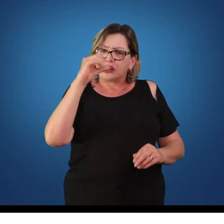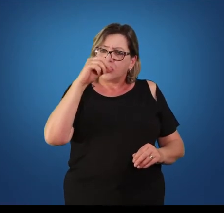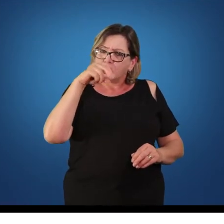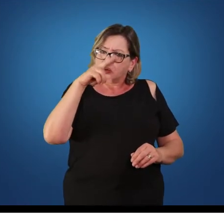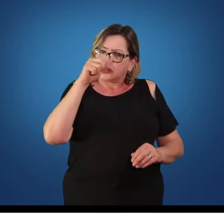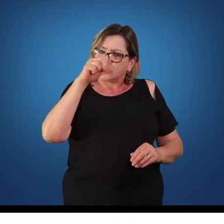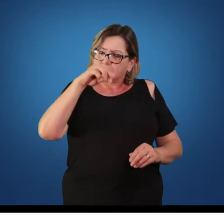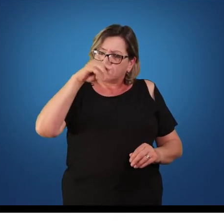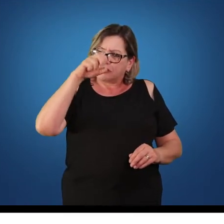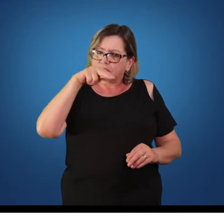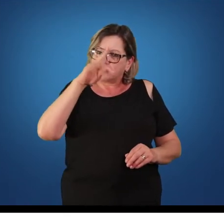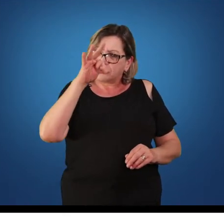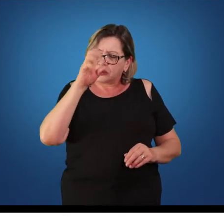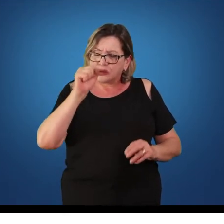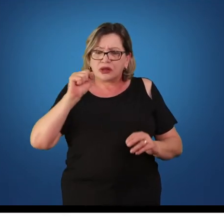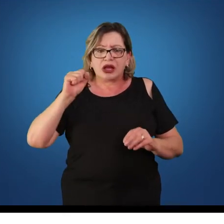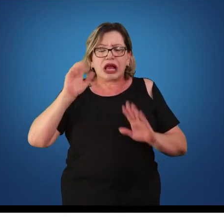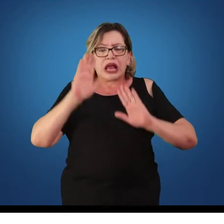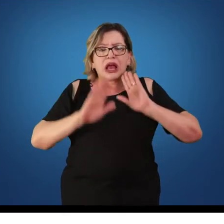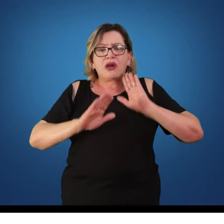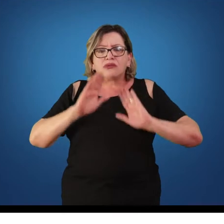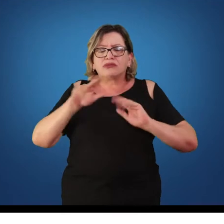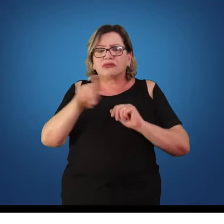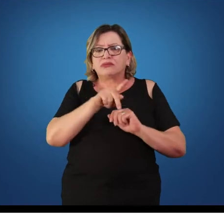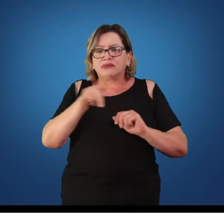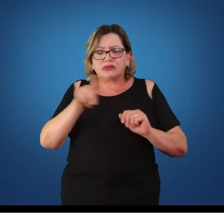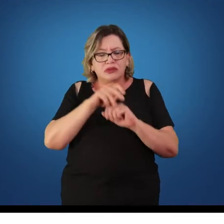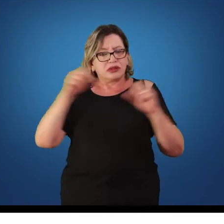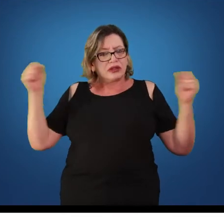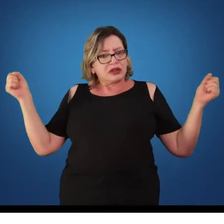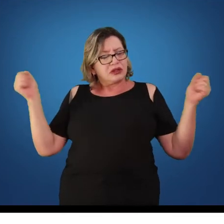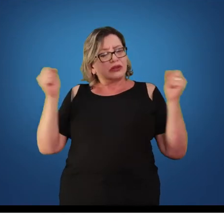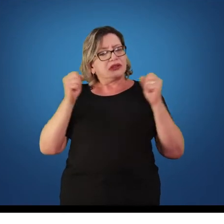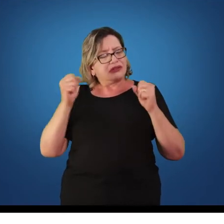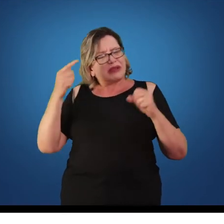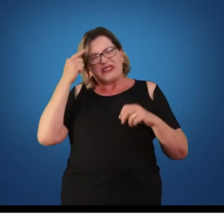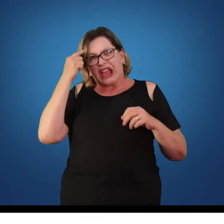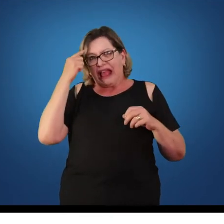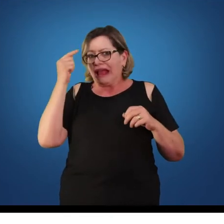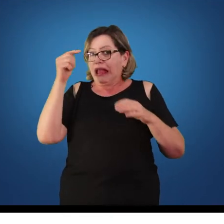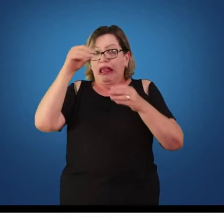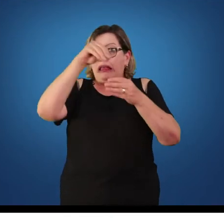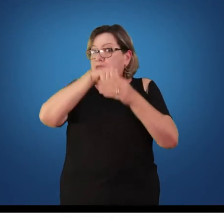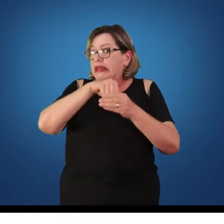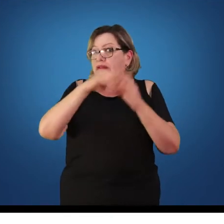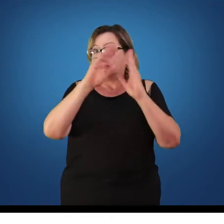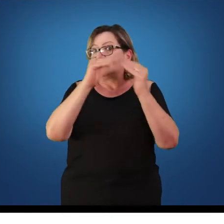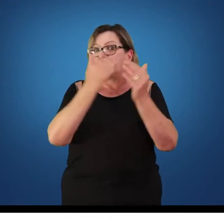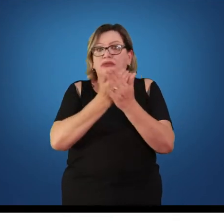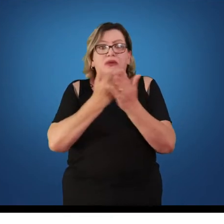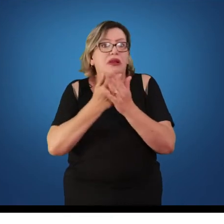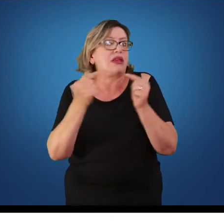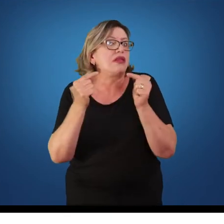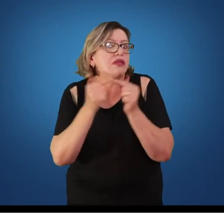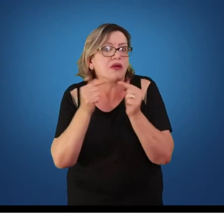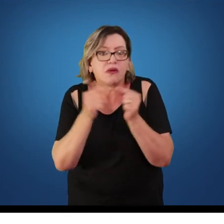professores de educação física pensam que não pode dar aula de ginástica de academia na escola, porque não são bachareis profissionais